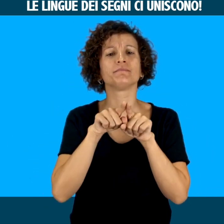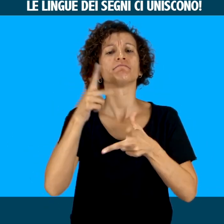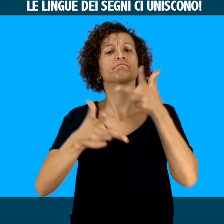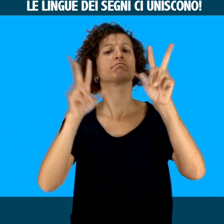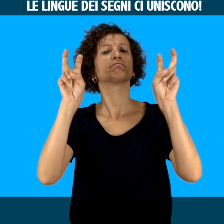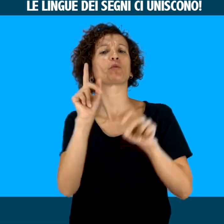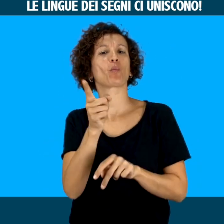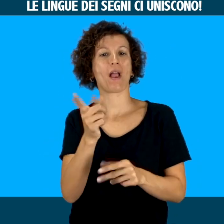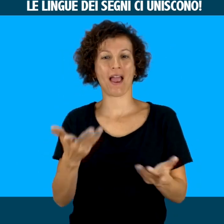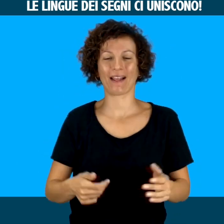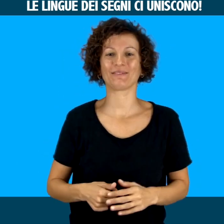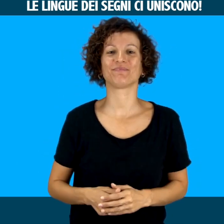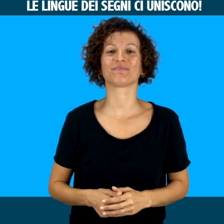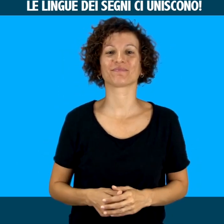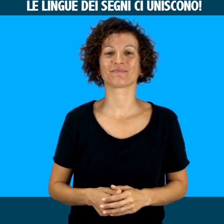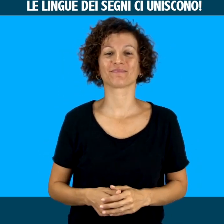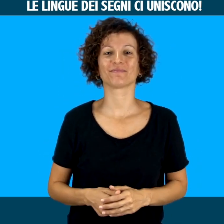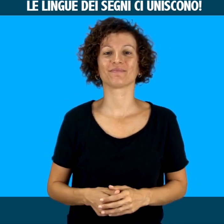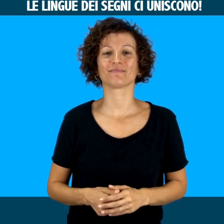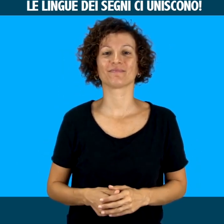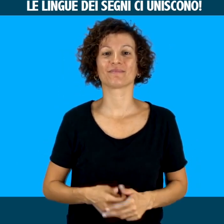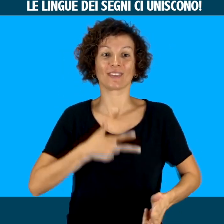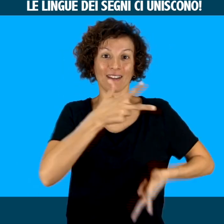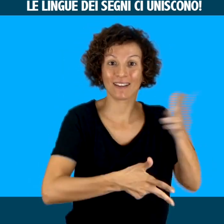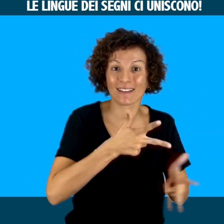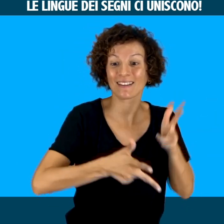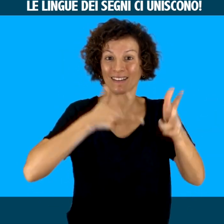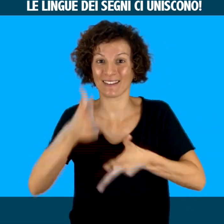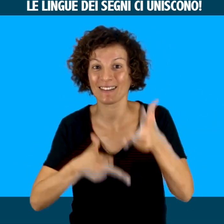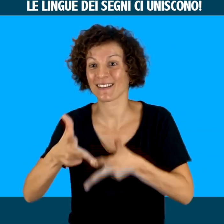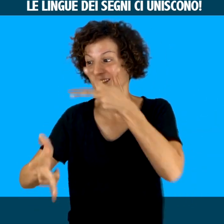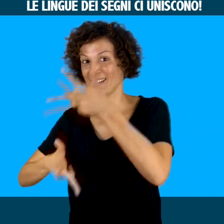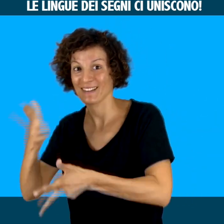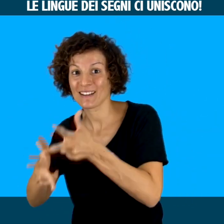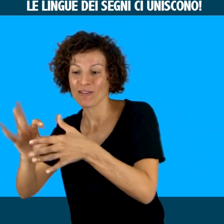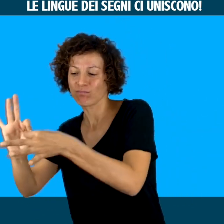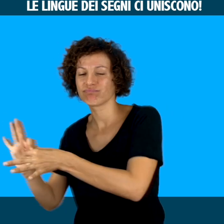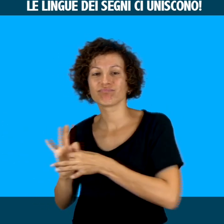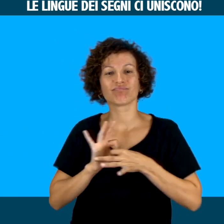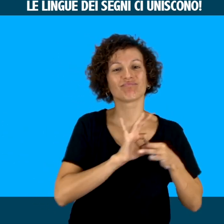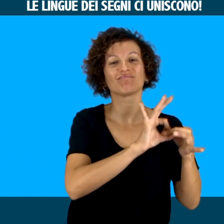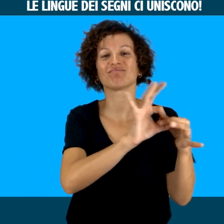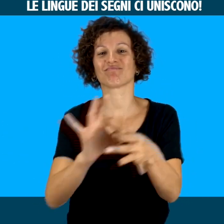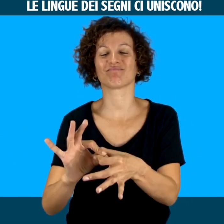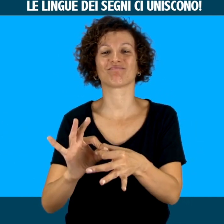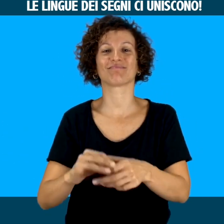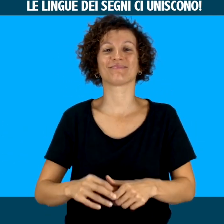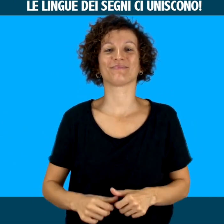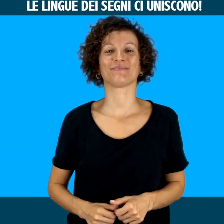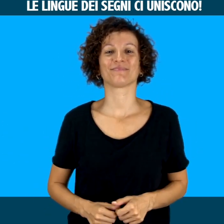generata dalle lingue dei segni, ed è per questo che chiediamo ad ognuno di voi di fare un video in cui segnate «Le lingue dei